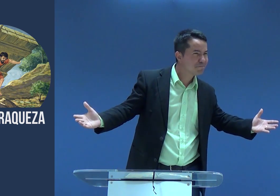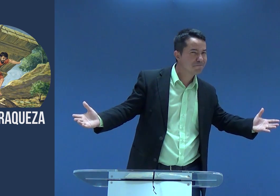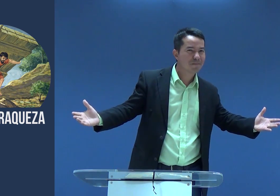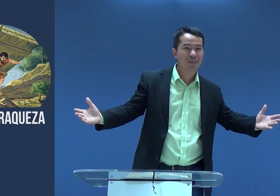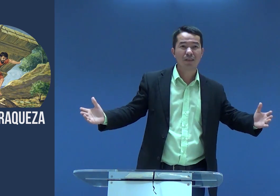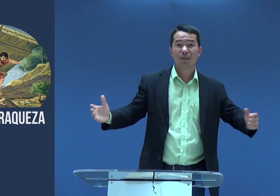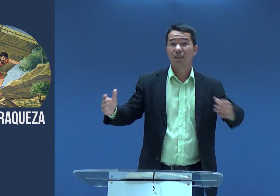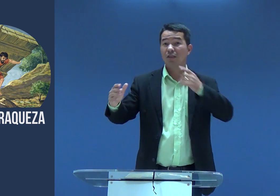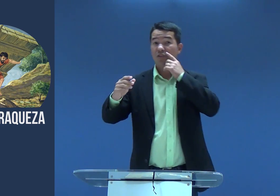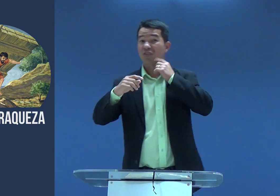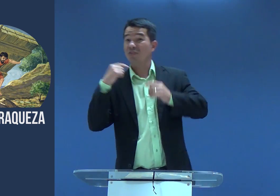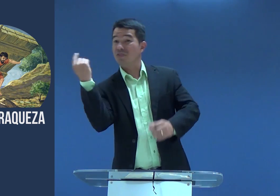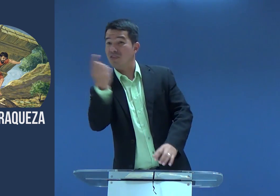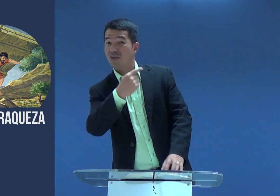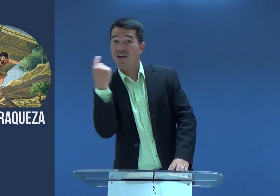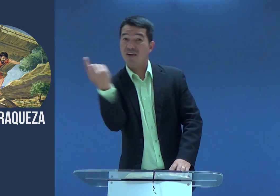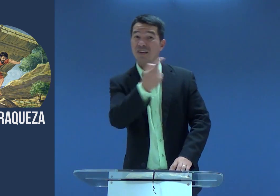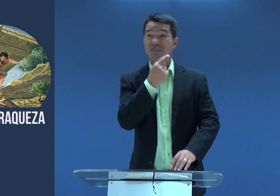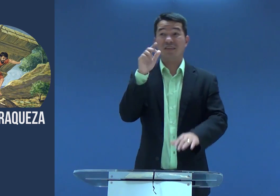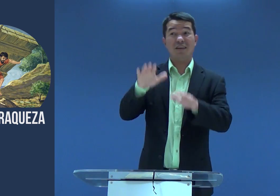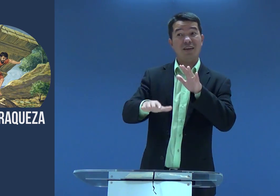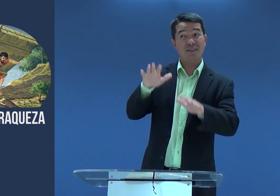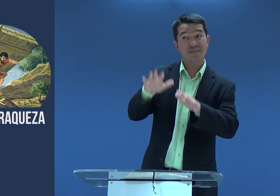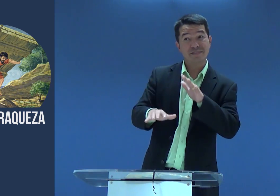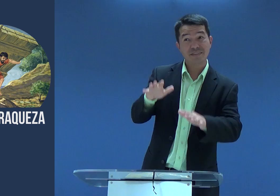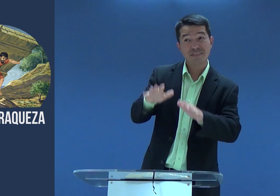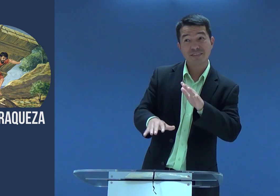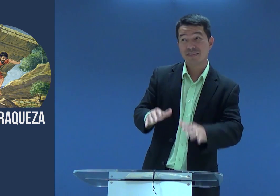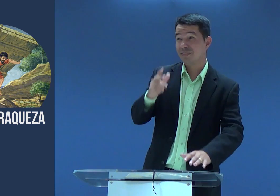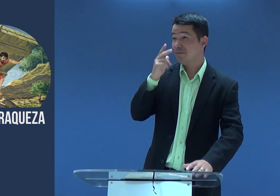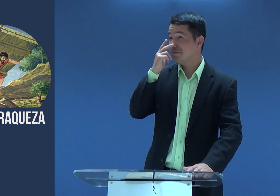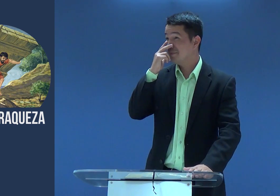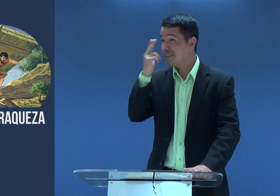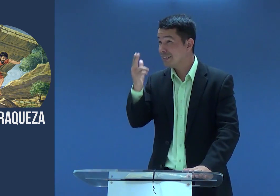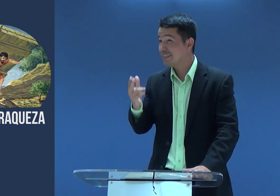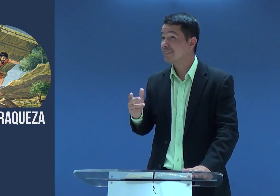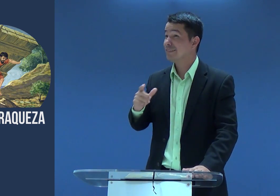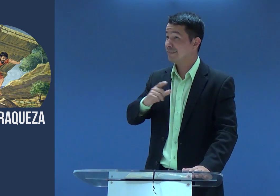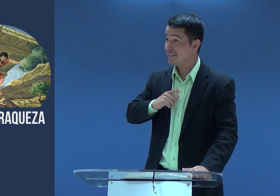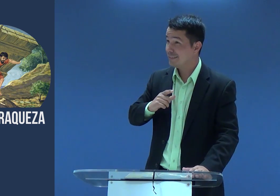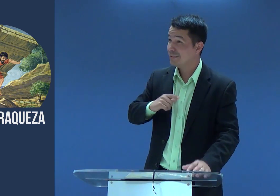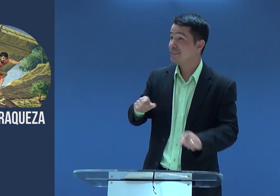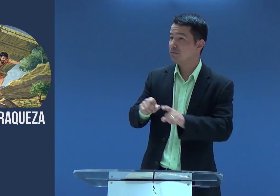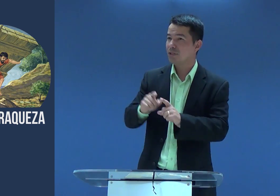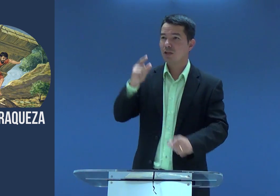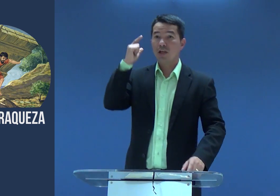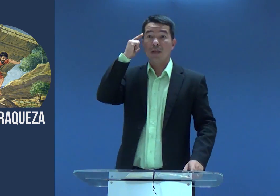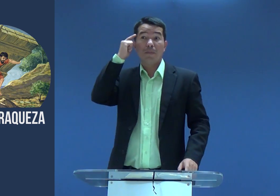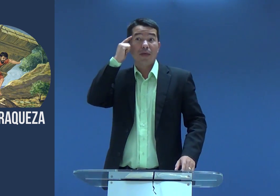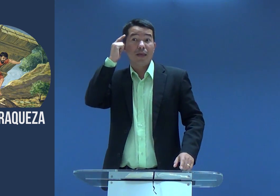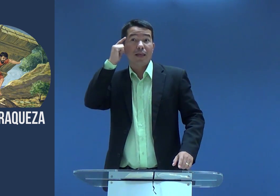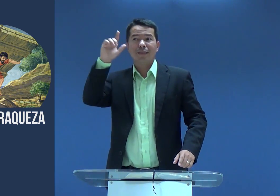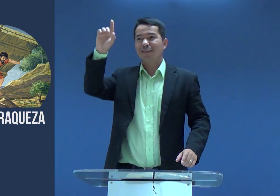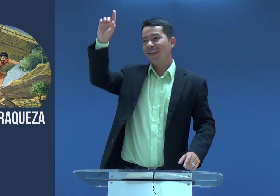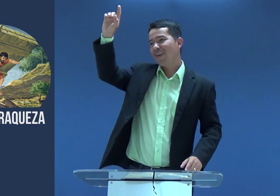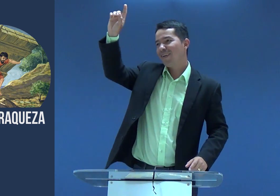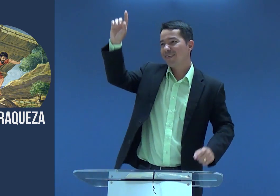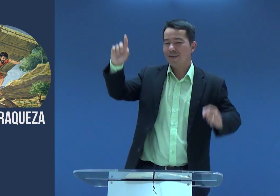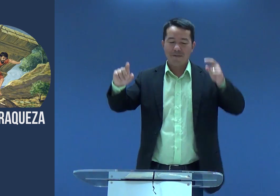Para cada situação de força sempre existia uma fraqueza. Às vezes, conosco, a pensa a mesma coisa.